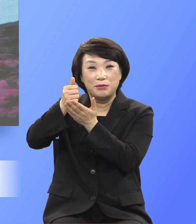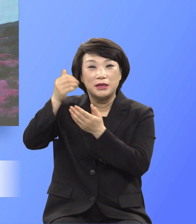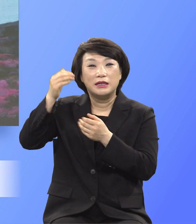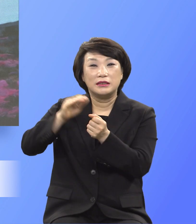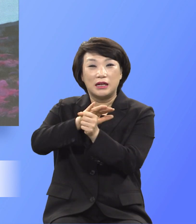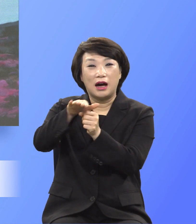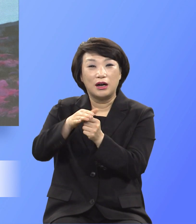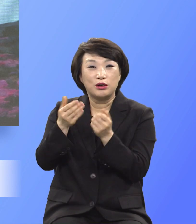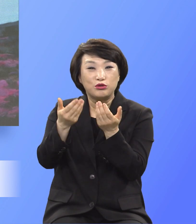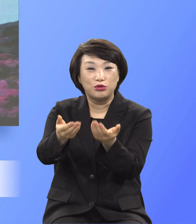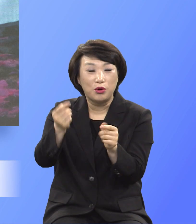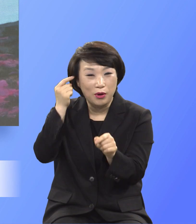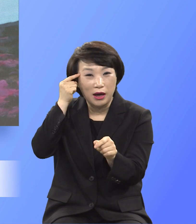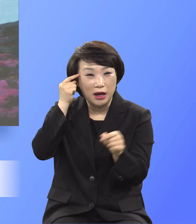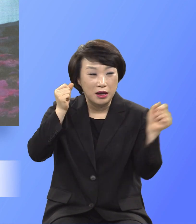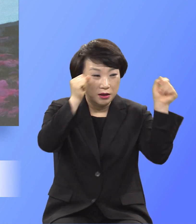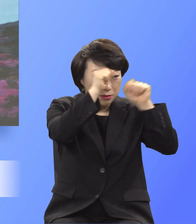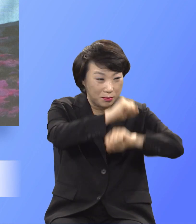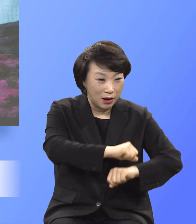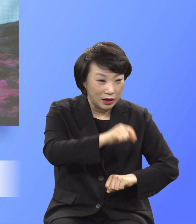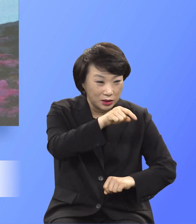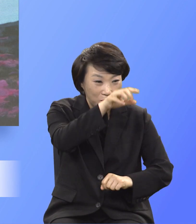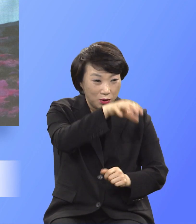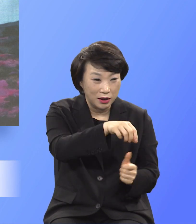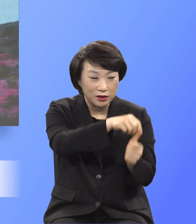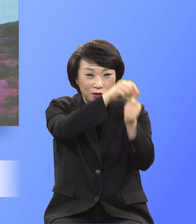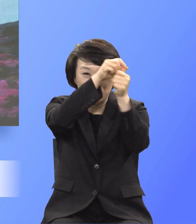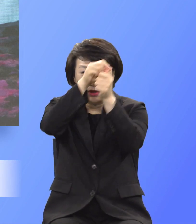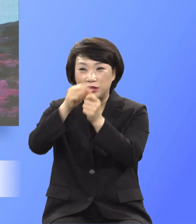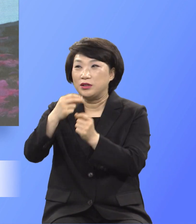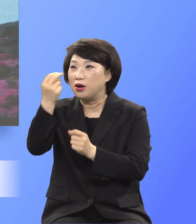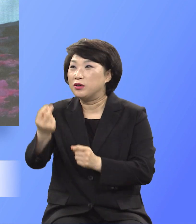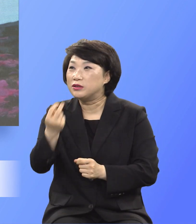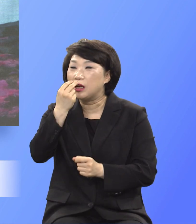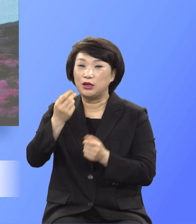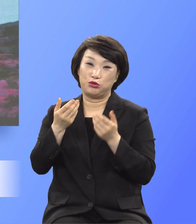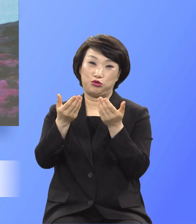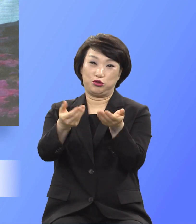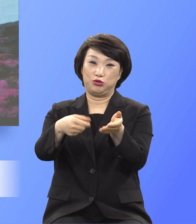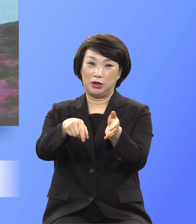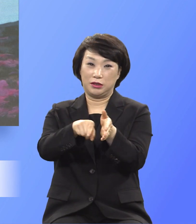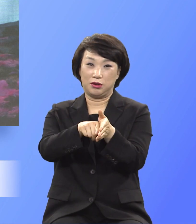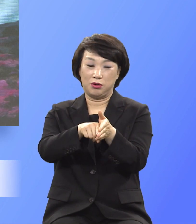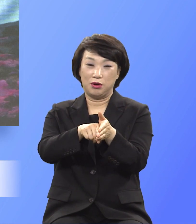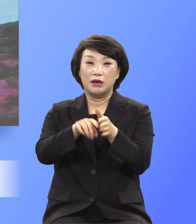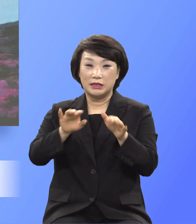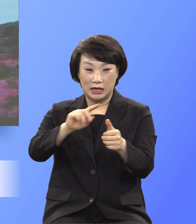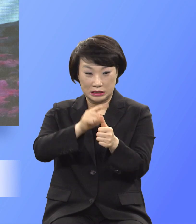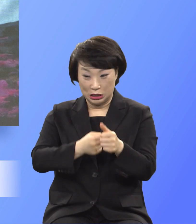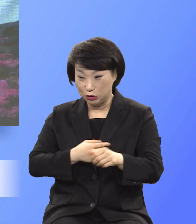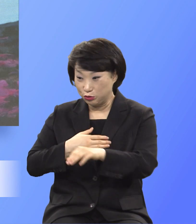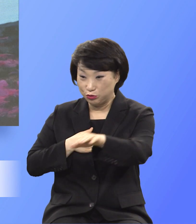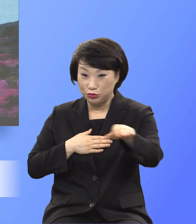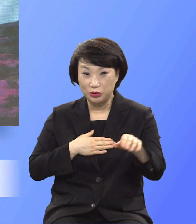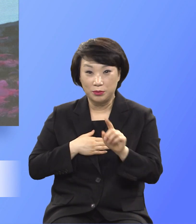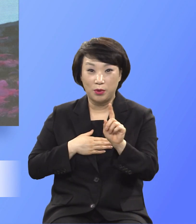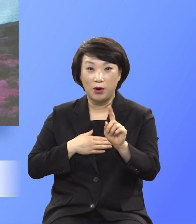멸망에서 영생을 얻게 하려고 그러므로 우리는 하나님의 아들이